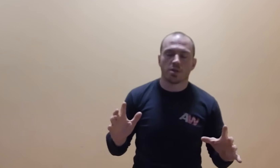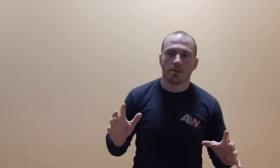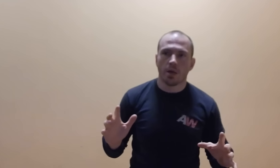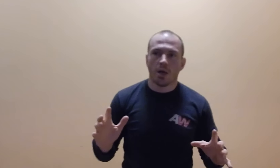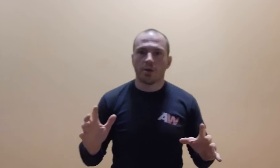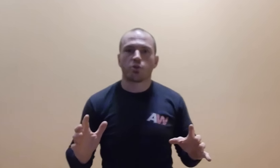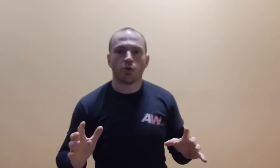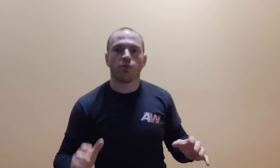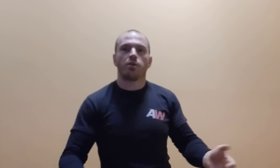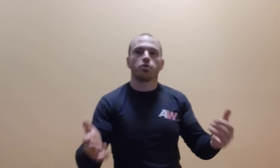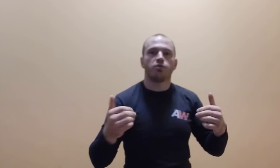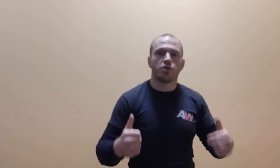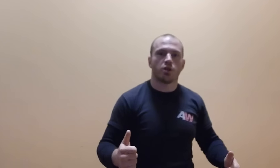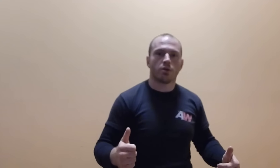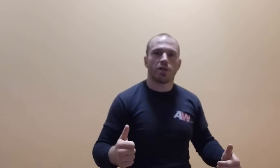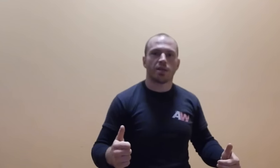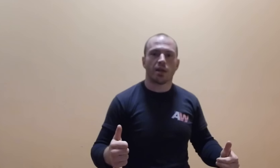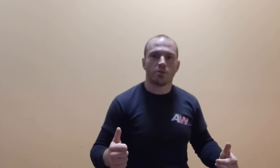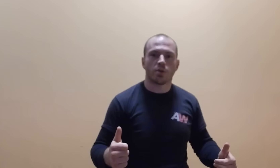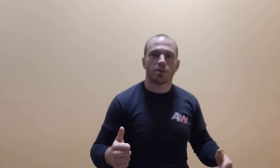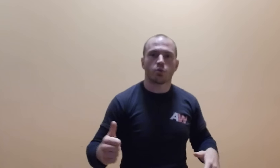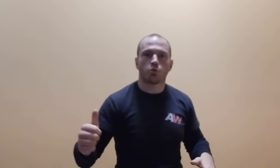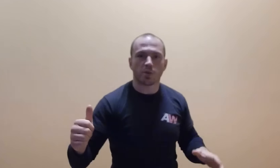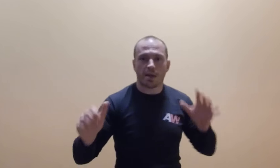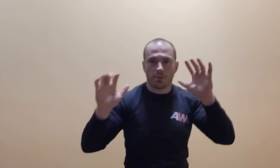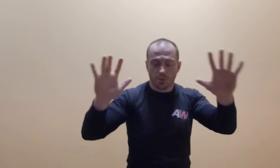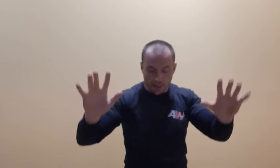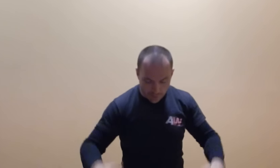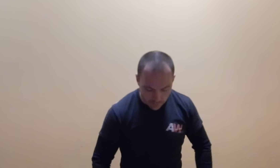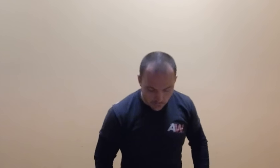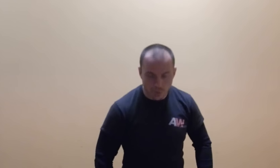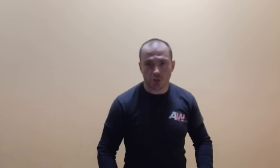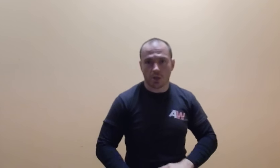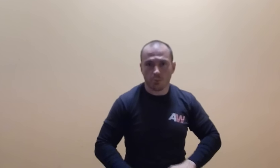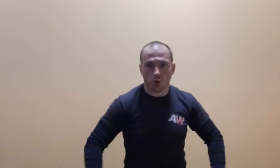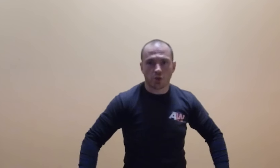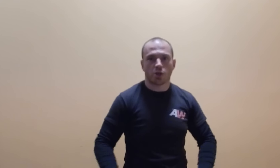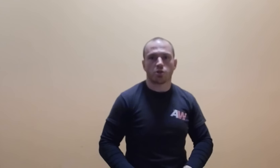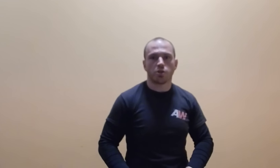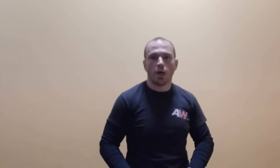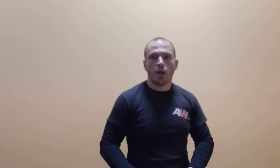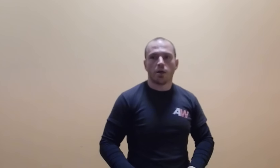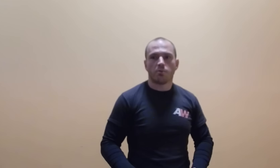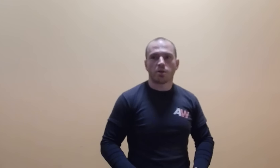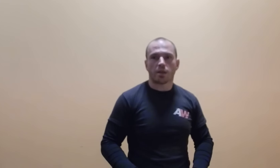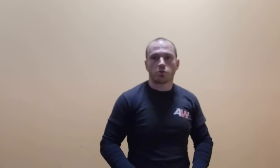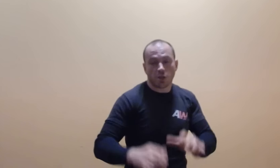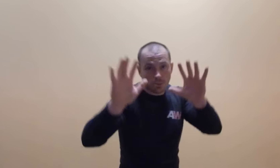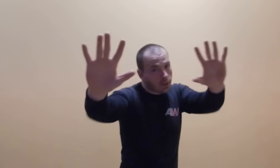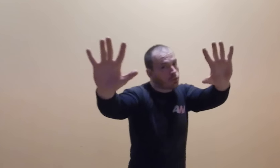jestem przygotowany, oczywiście kolana dalej ugięte, tu już podstawa nóg może się rozszerzyć, mogę stanąć szerzej, bo jak tu